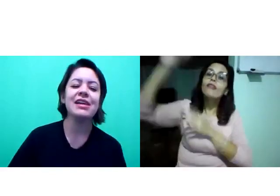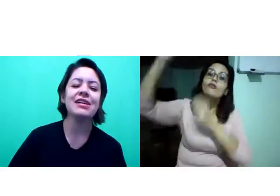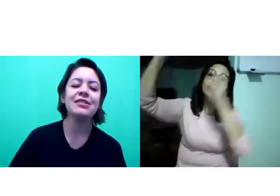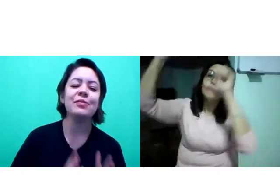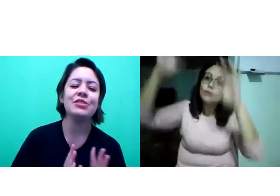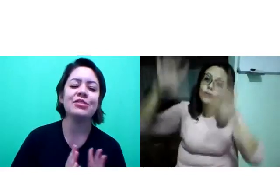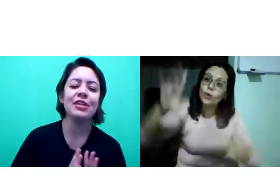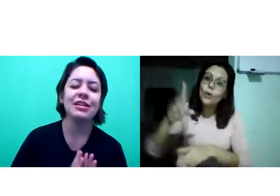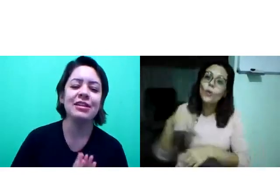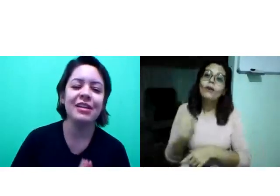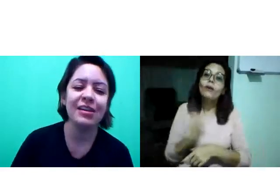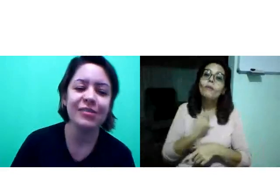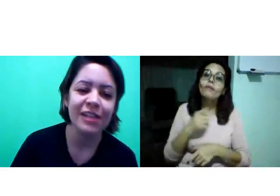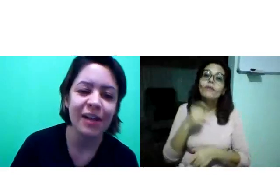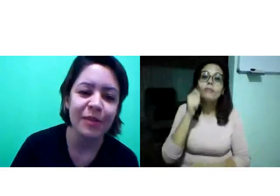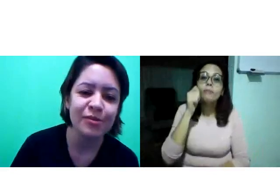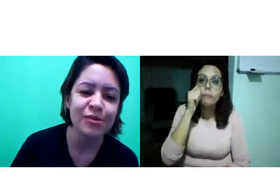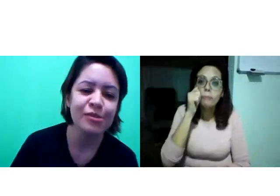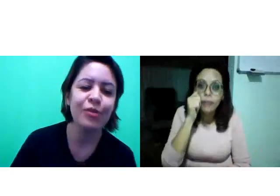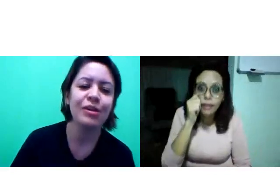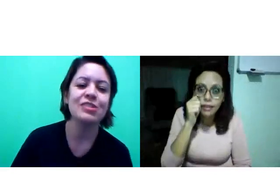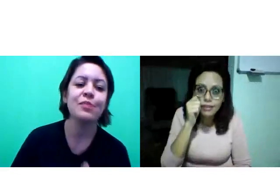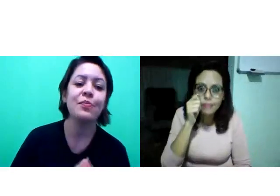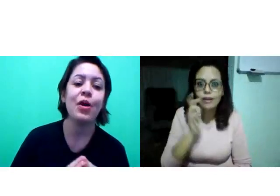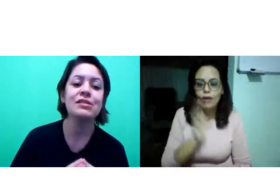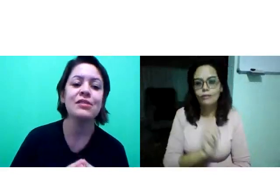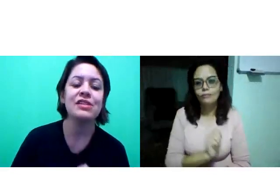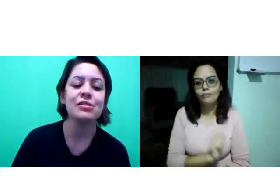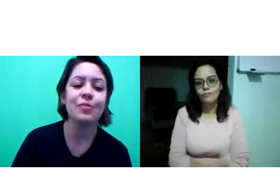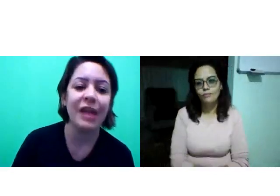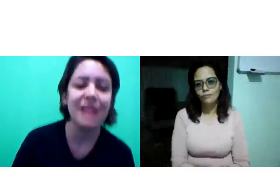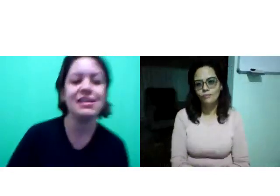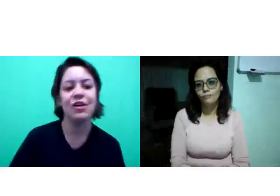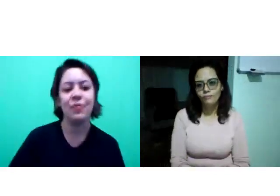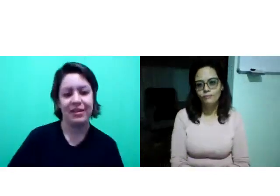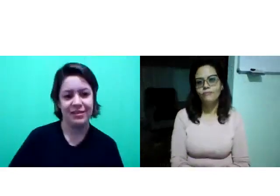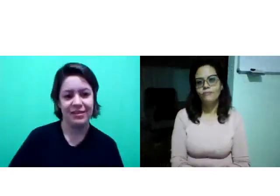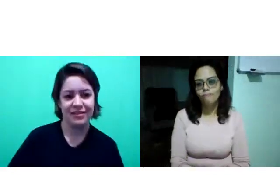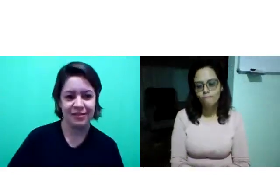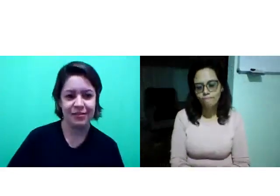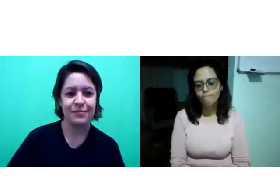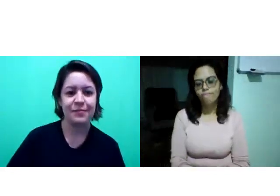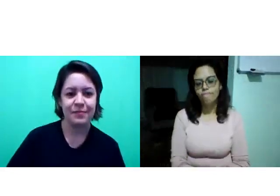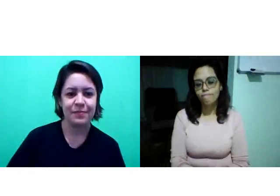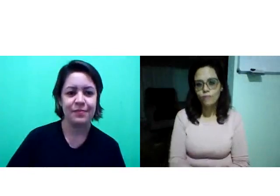estamos torcendo, pedindo a Deus que Ele abençoe e que a gente possa fazer isso presencialmente.